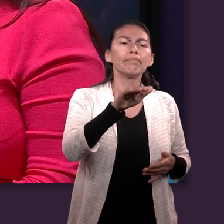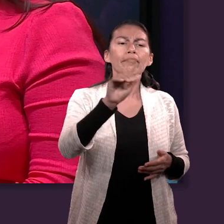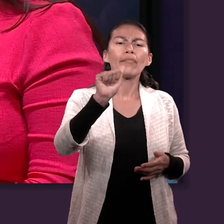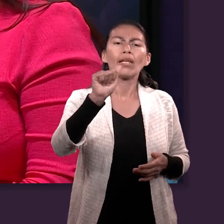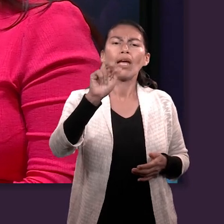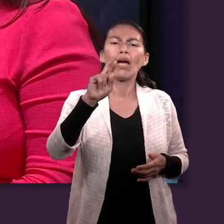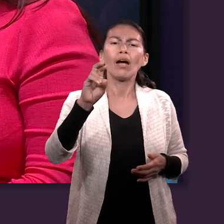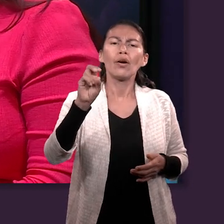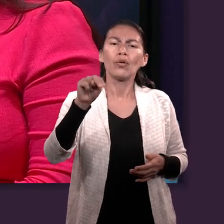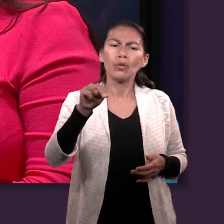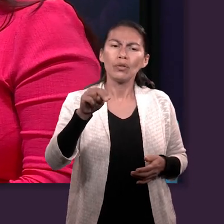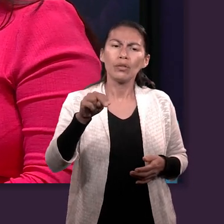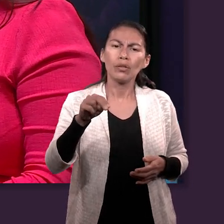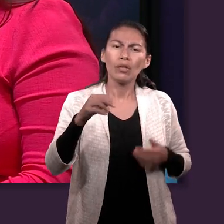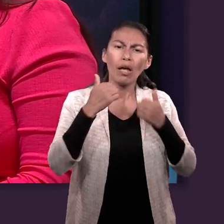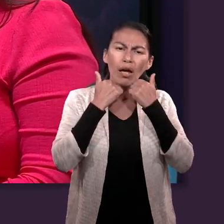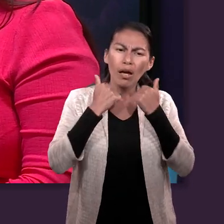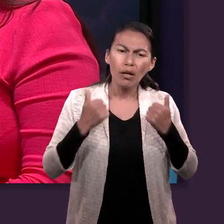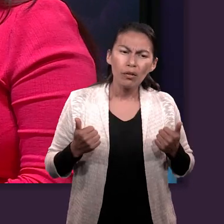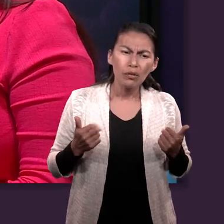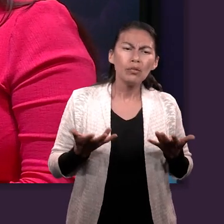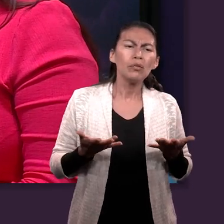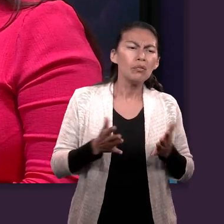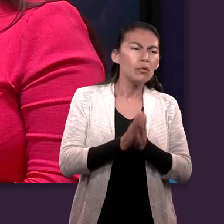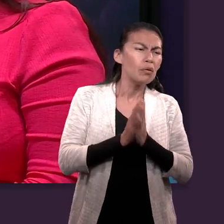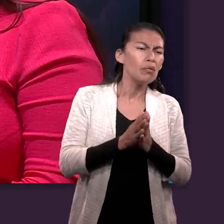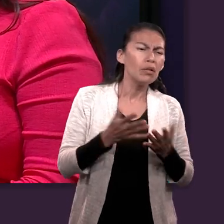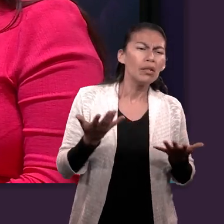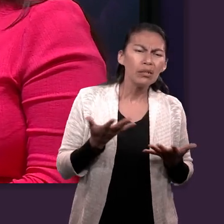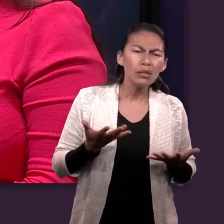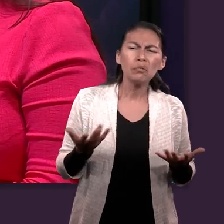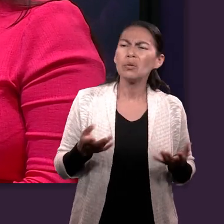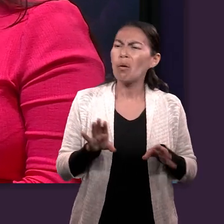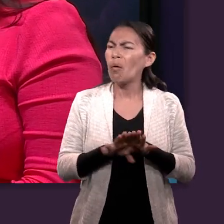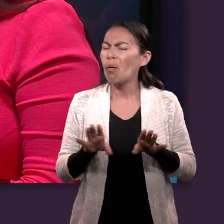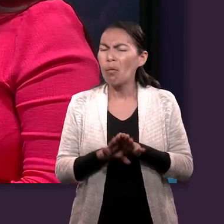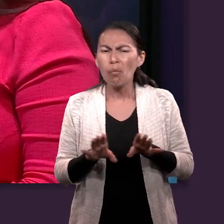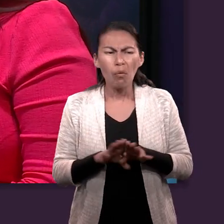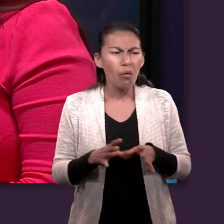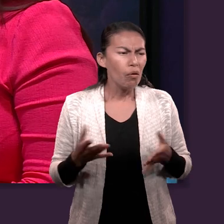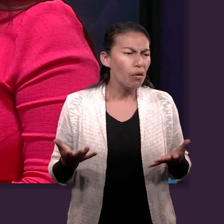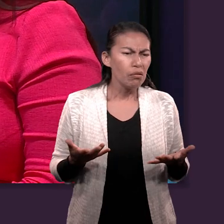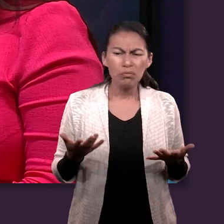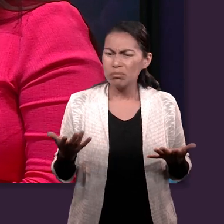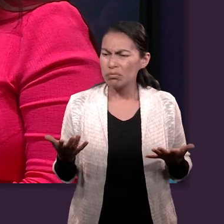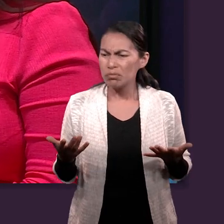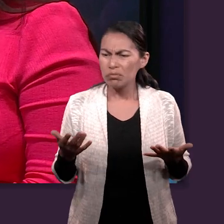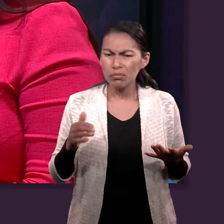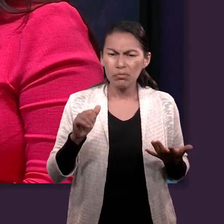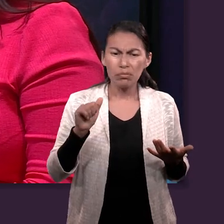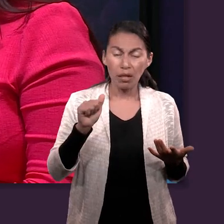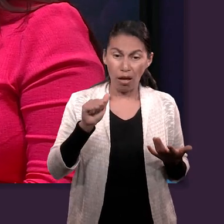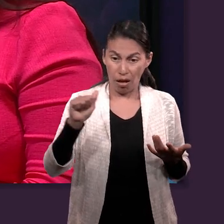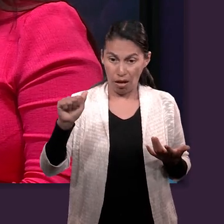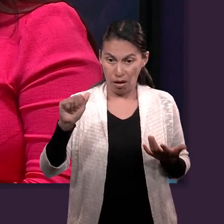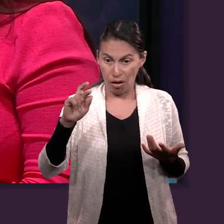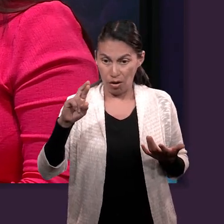al parecer nos quedamos sin nada que adorar. Entonces, pues sabemos la historia. Comenzó a hacer el becerro de oro.